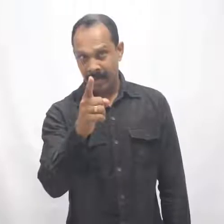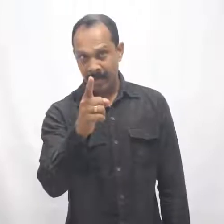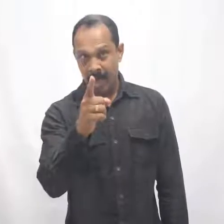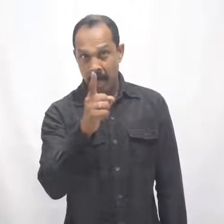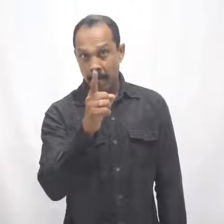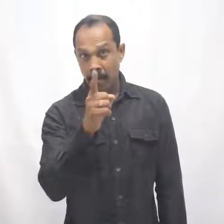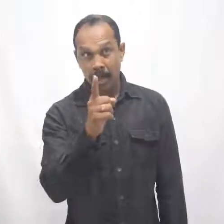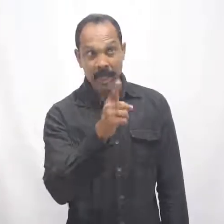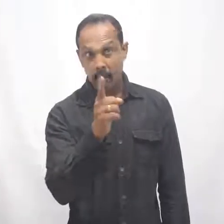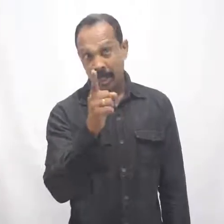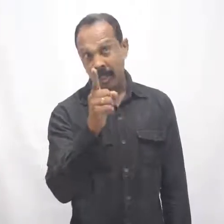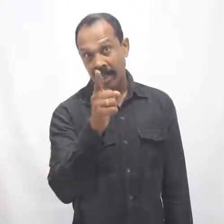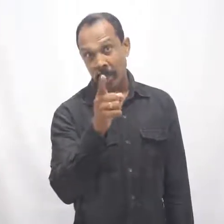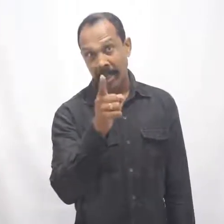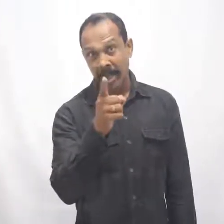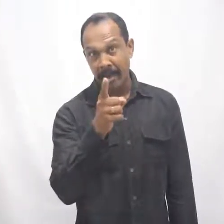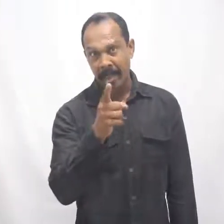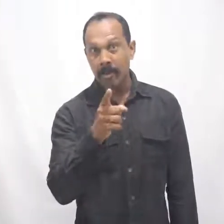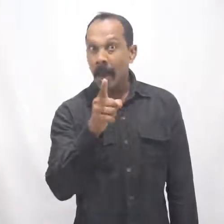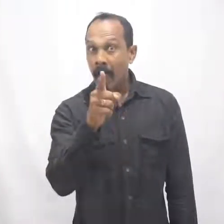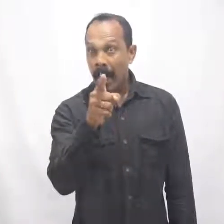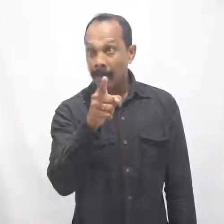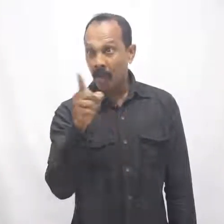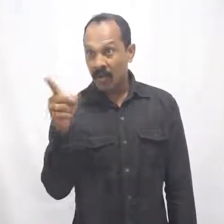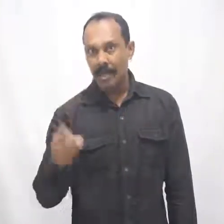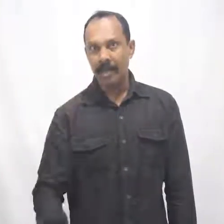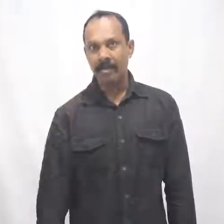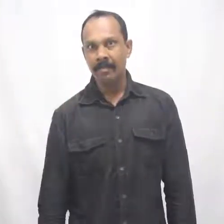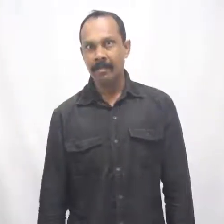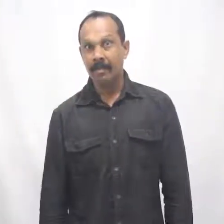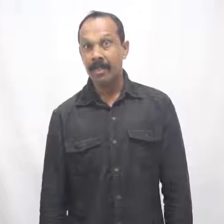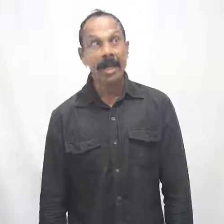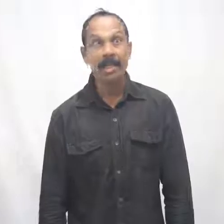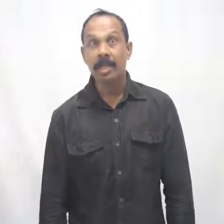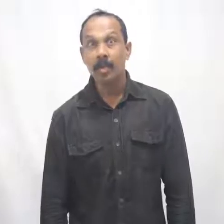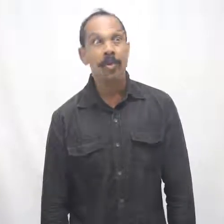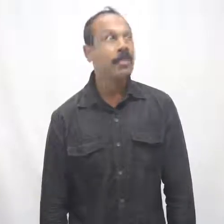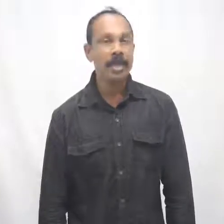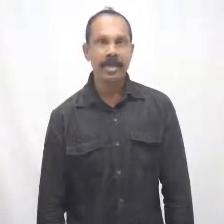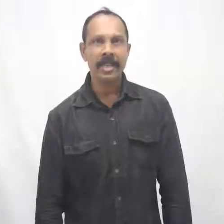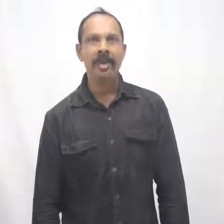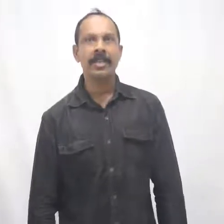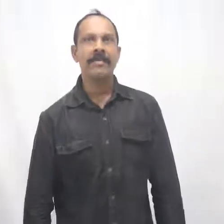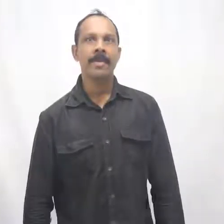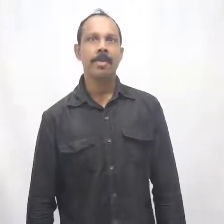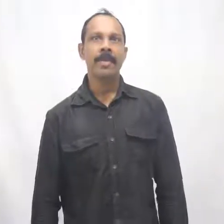अगर आप मुझे रातो रात दस लाग रुपे नहीं मिले, आपके और विकी की, सार और कर्तुत सब के सामने परदाफास कर दो,